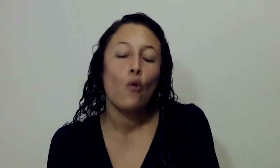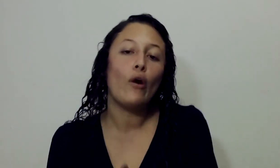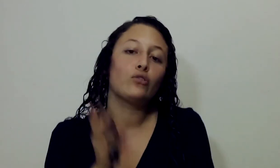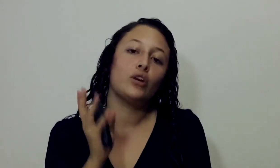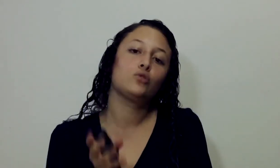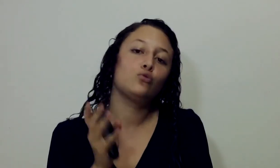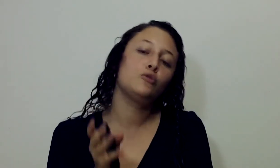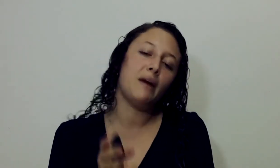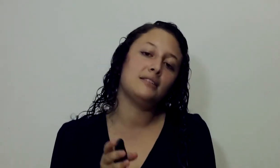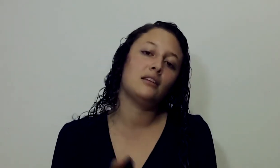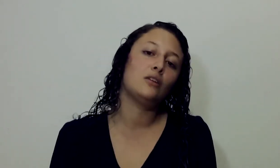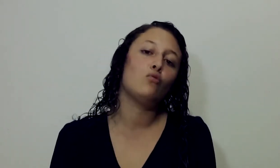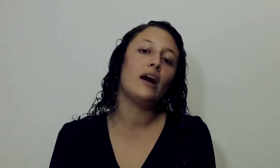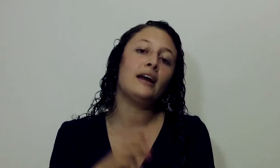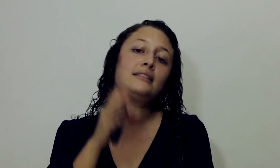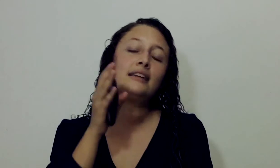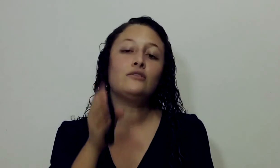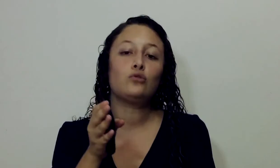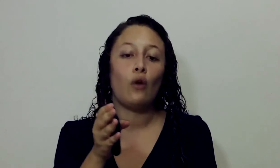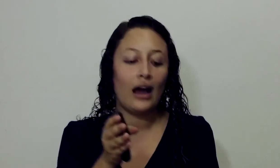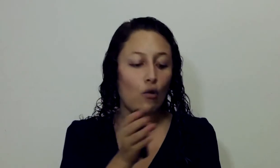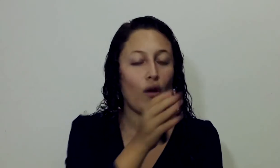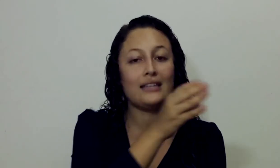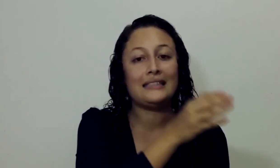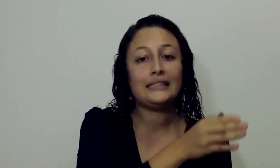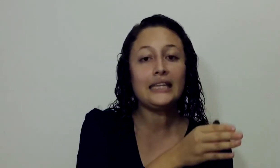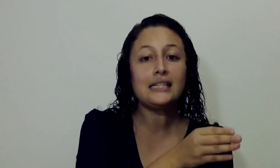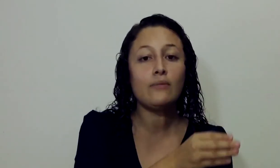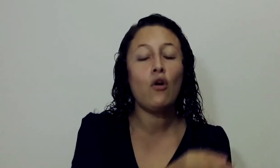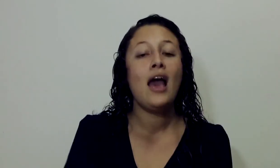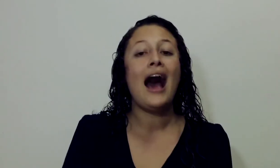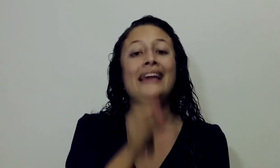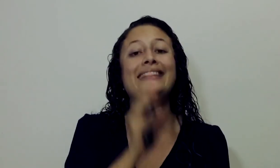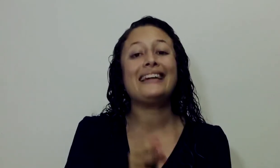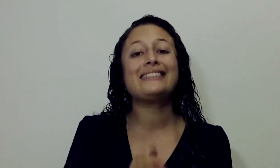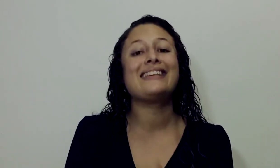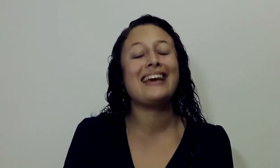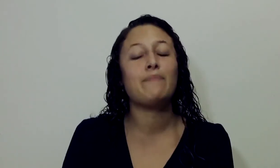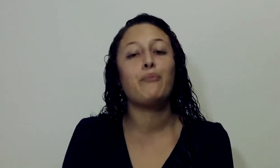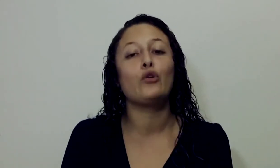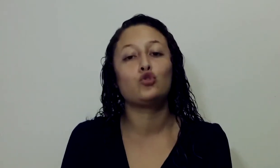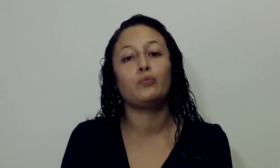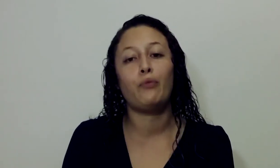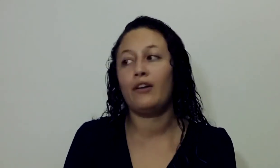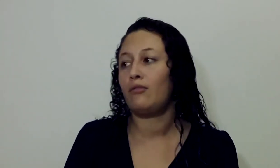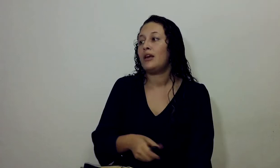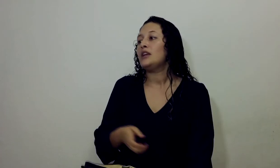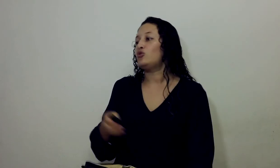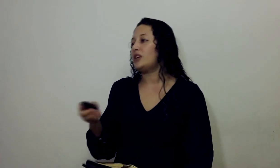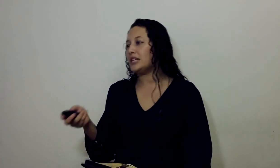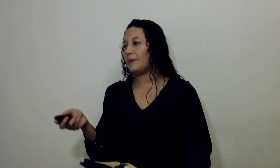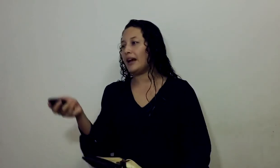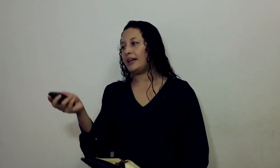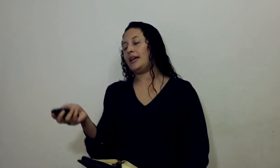Cuando Jesús Pasa Del lugar Santo Al lugar Santísimo A interceder Por su pueblo